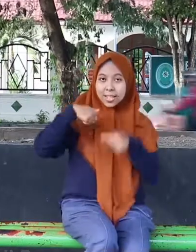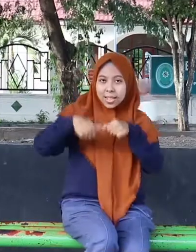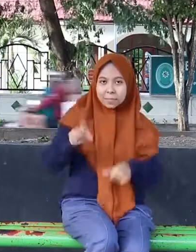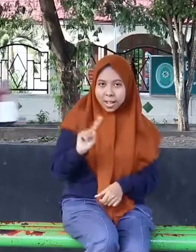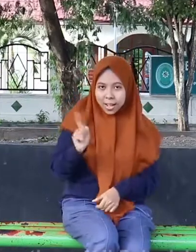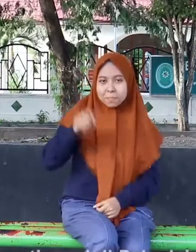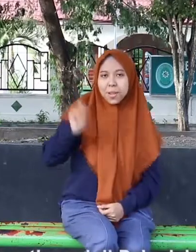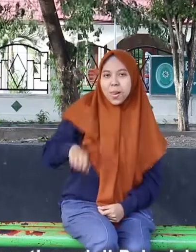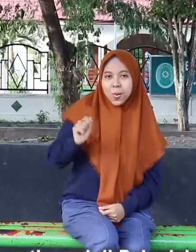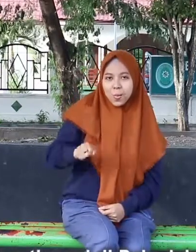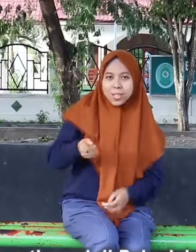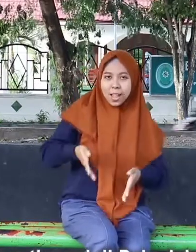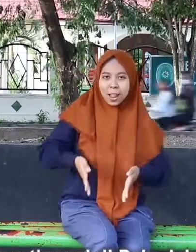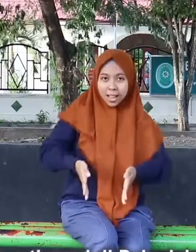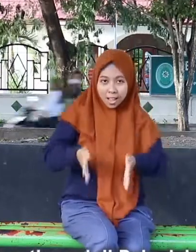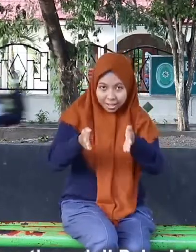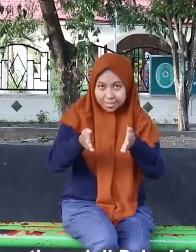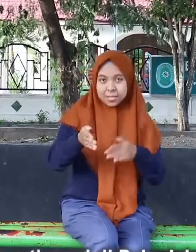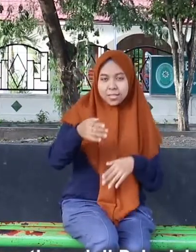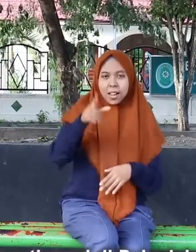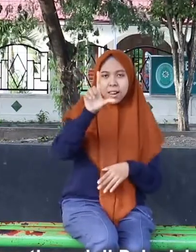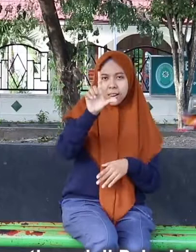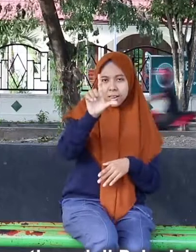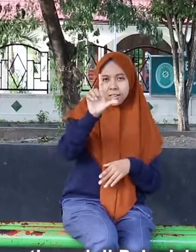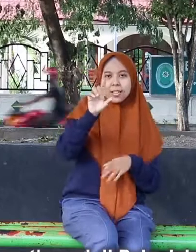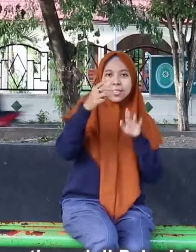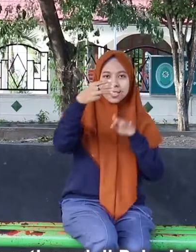Sekarang, saya tinggal di Palu, di Jalan Lembu Bawang.